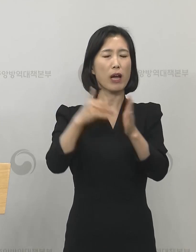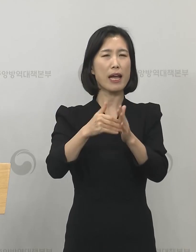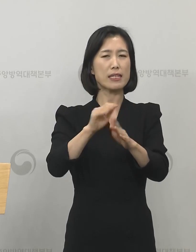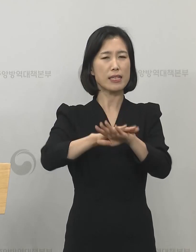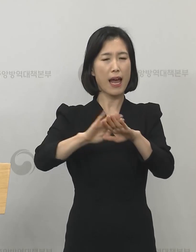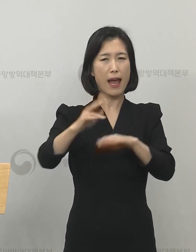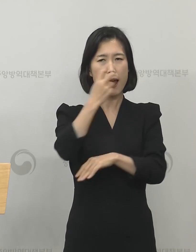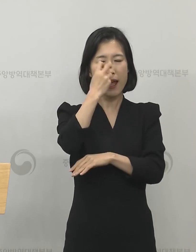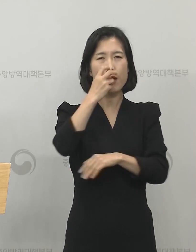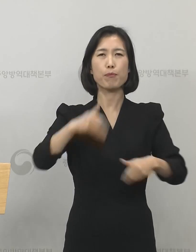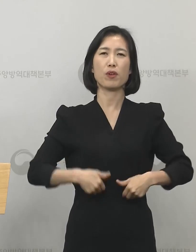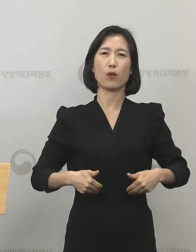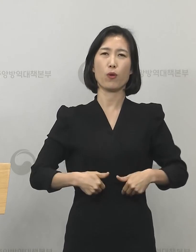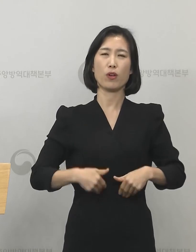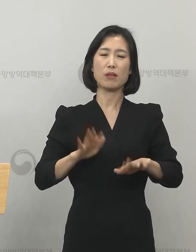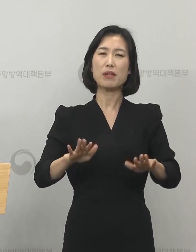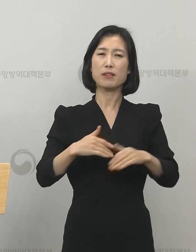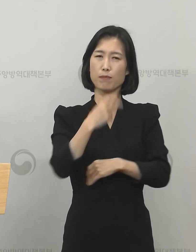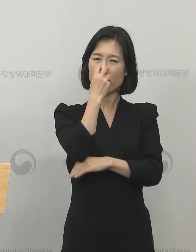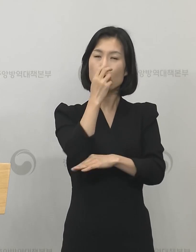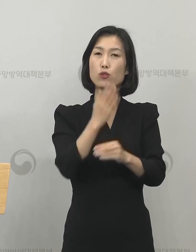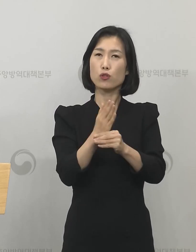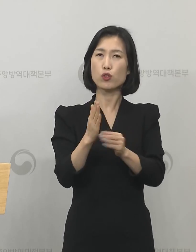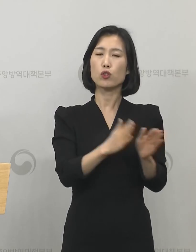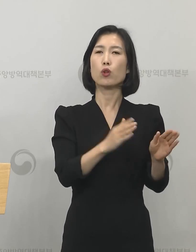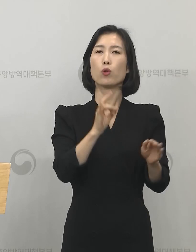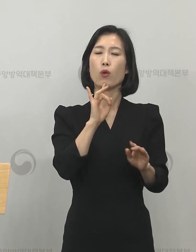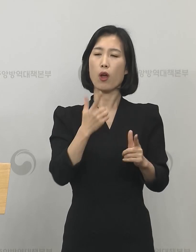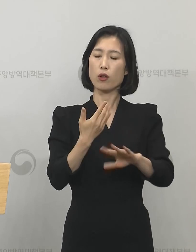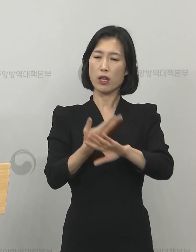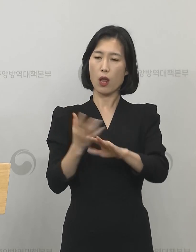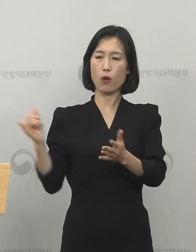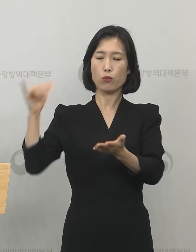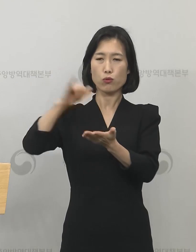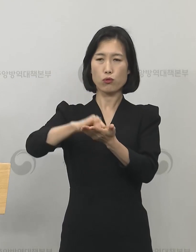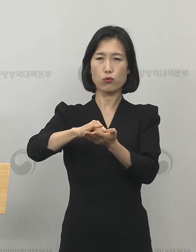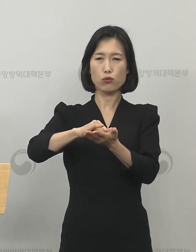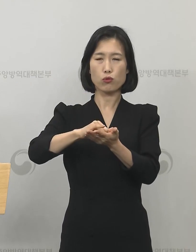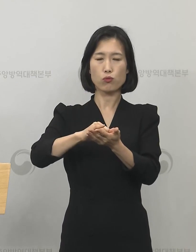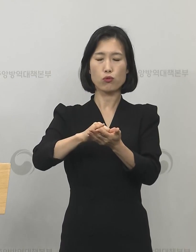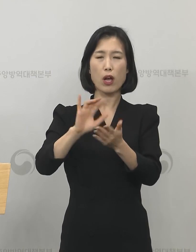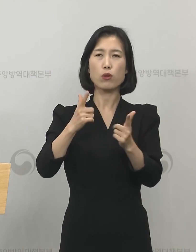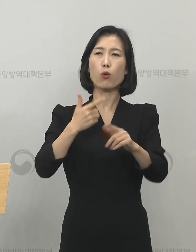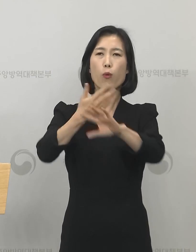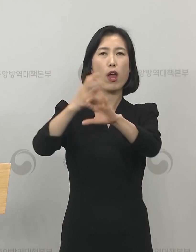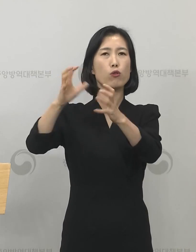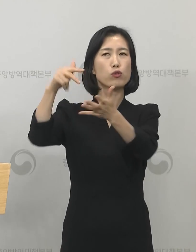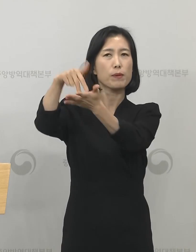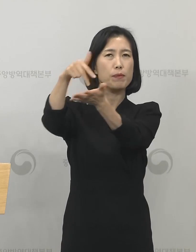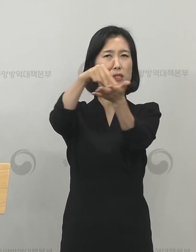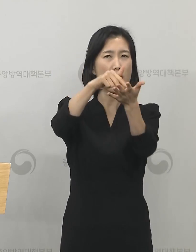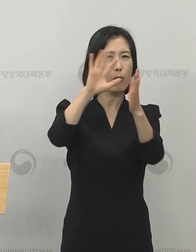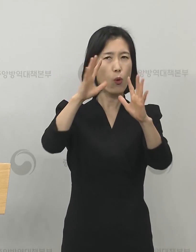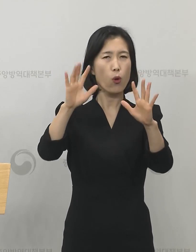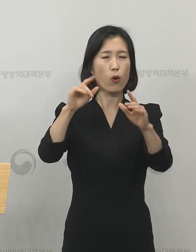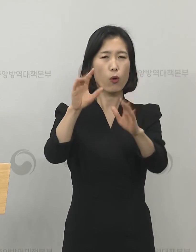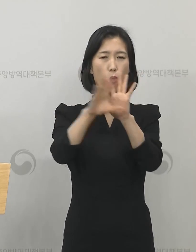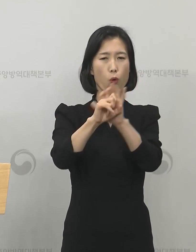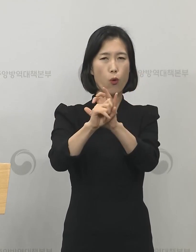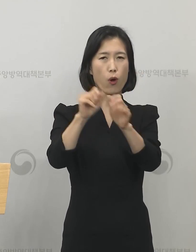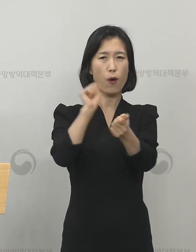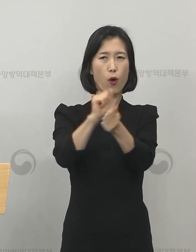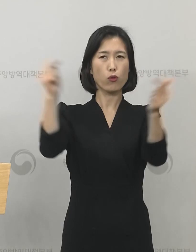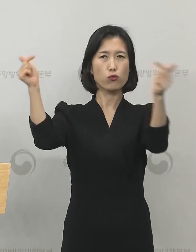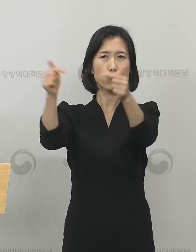있는 상황입니다. 또한 해외의 코로나19 유행 상황이 진정 국면으로 접어들었다고 보기 어렵고